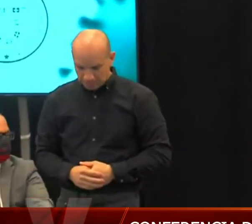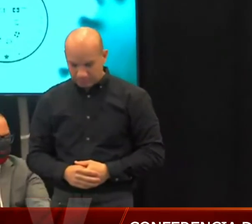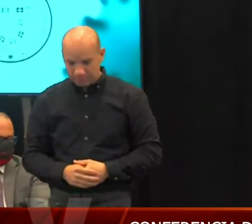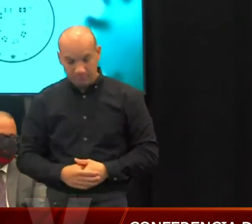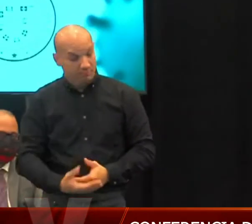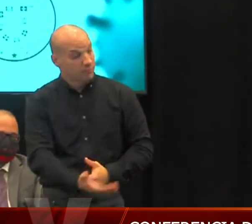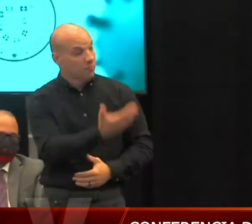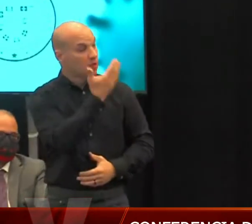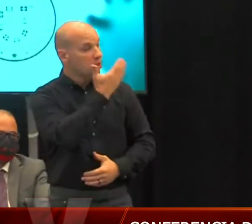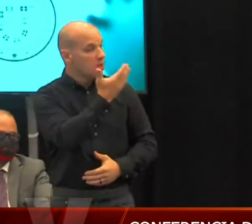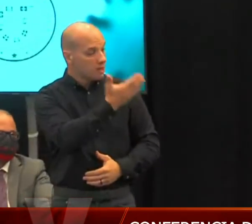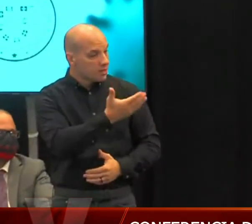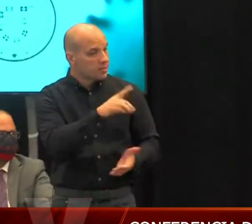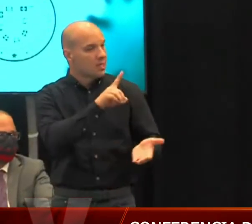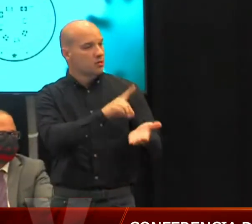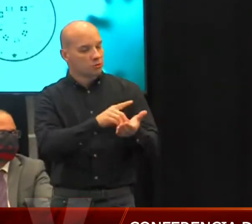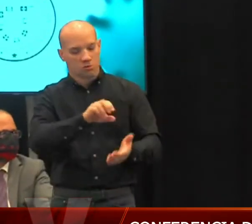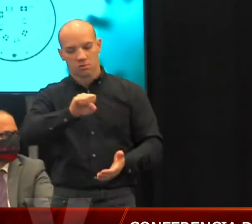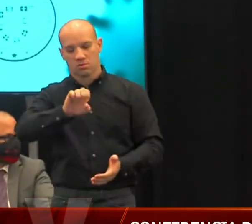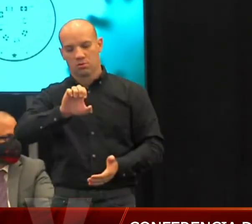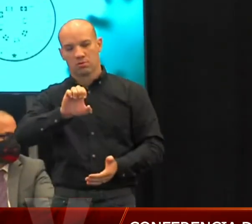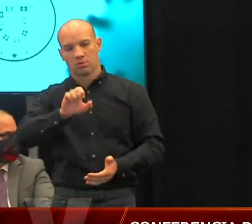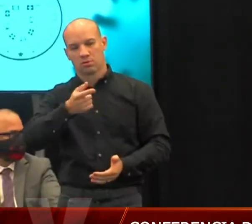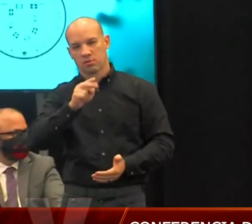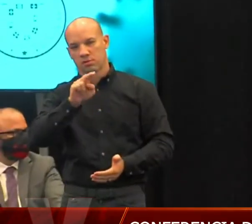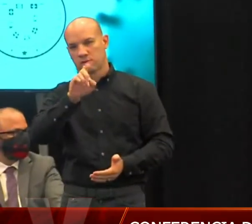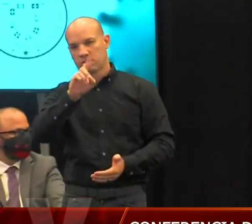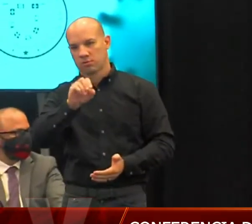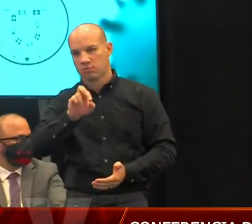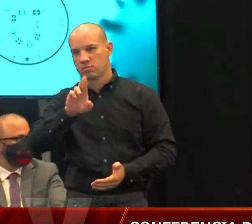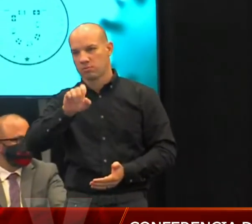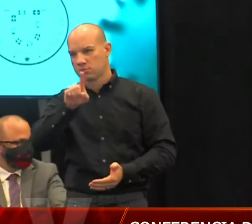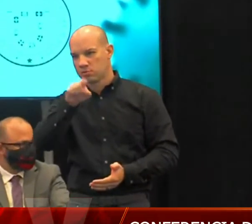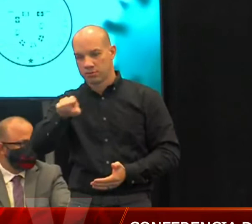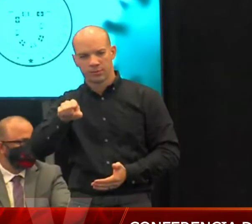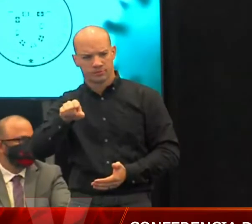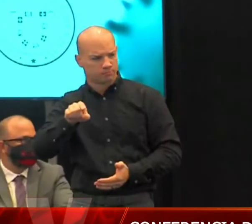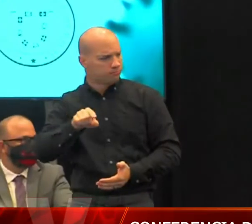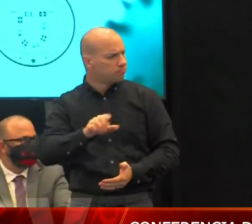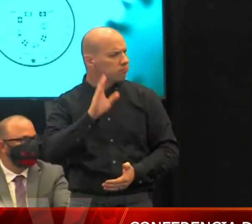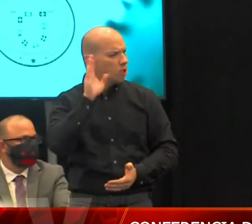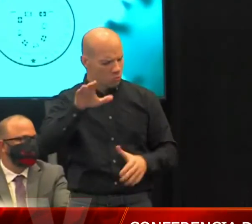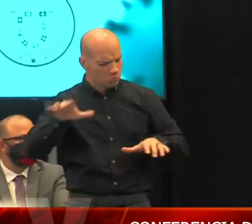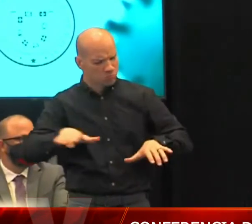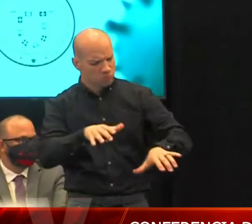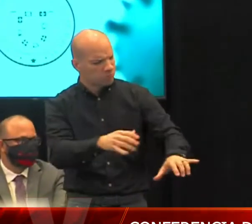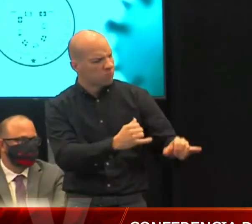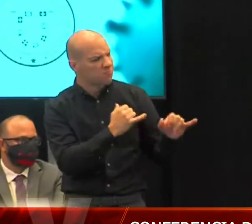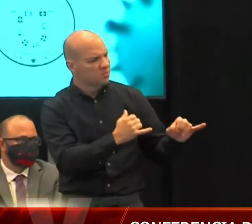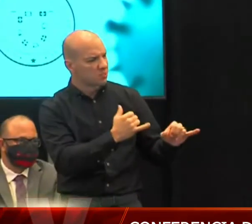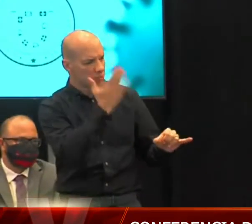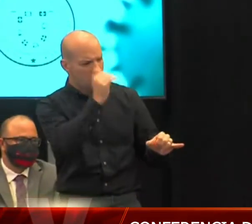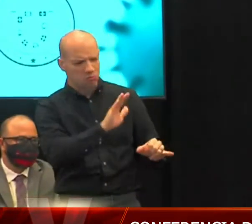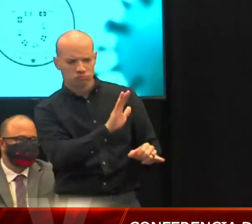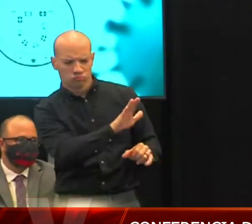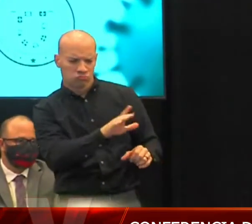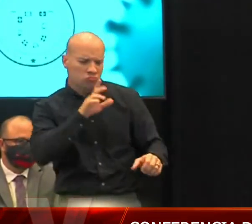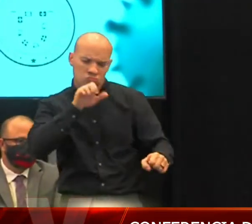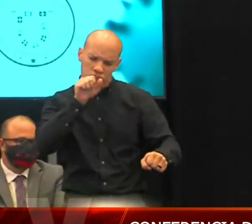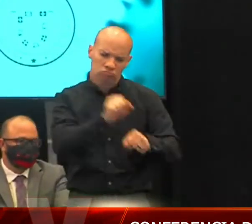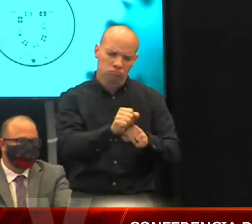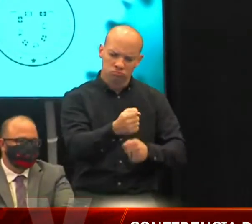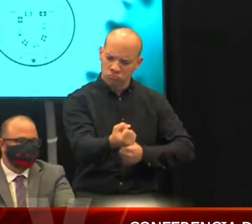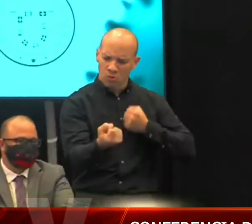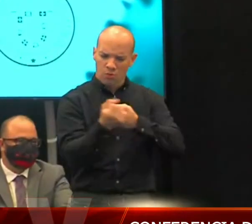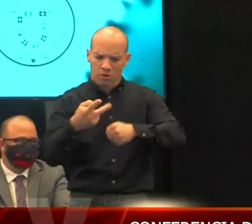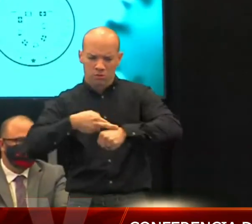Muchas gracias al doctor Segundo Rodríguez. Y sabemos que así será, doctor, porque el compromiso suyo ha sido con el pueblo de Puerto Rico